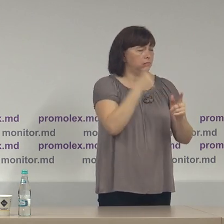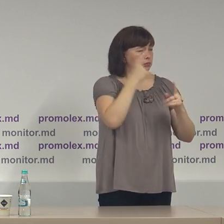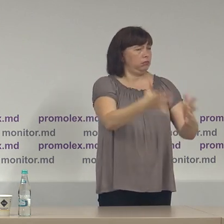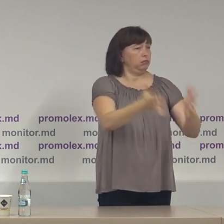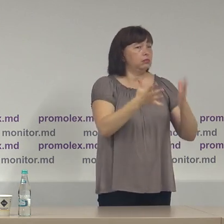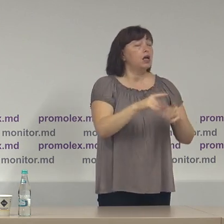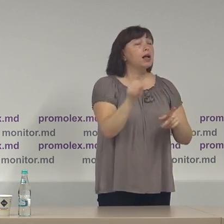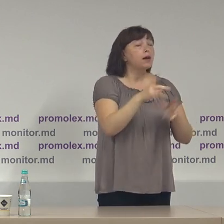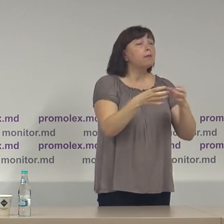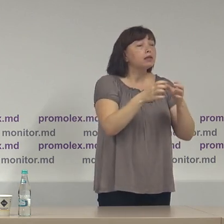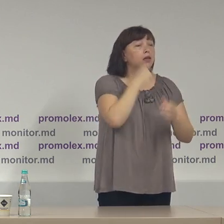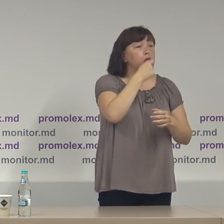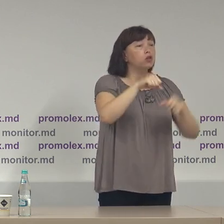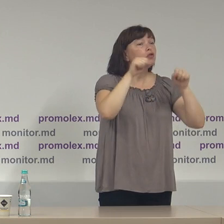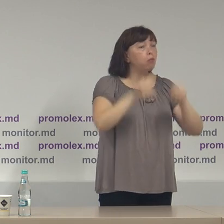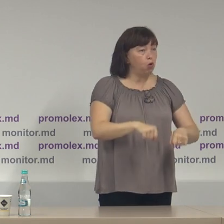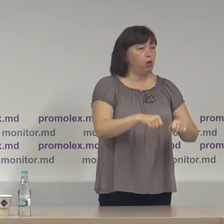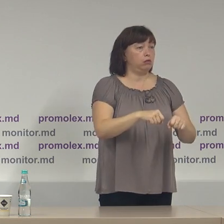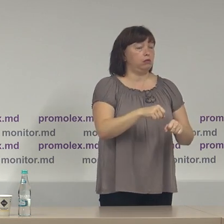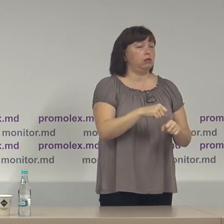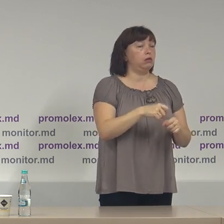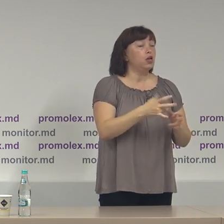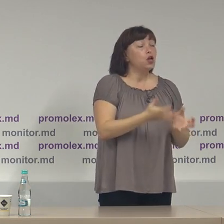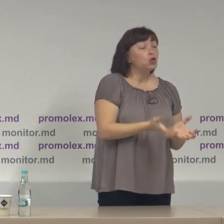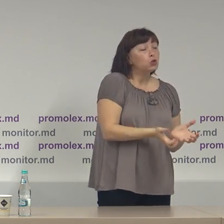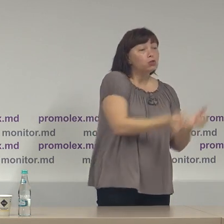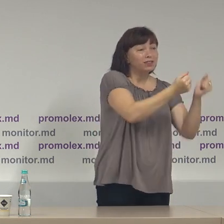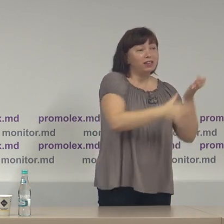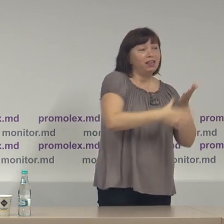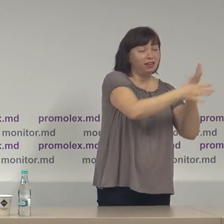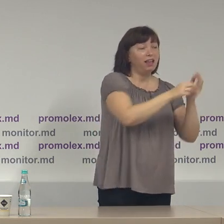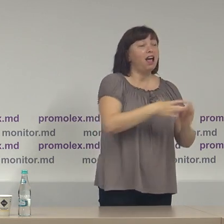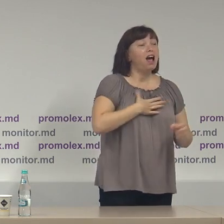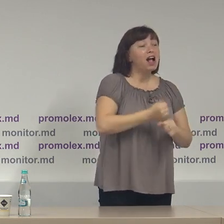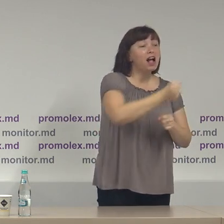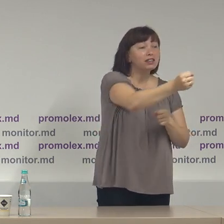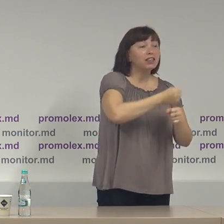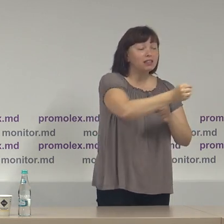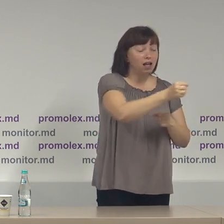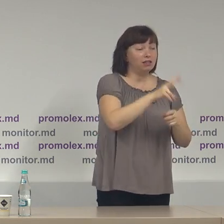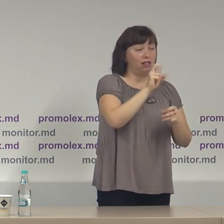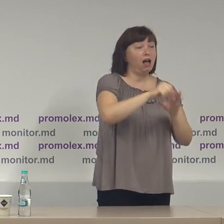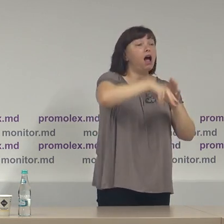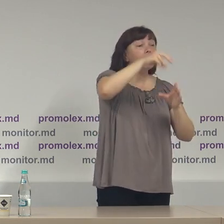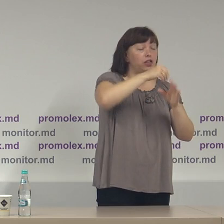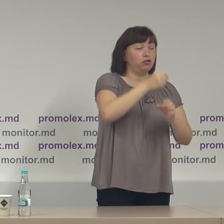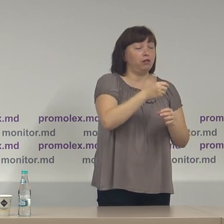politice pot susține financiar candidații pe care i-au desemnat, inclusiv la alegerile prezidențiale,